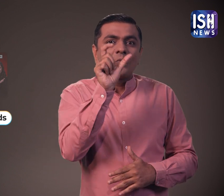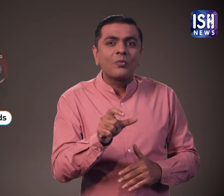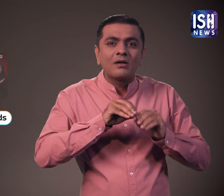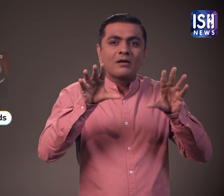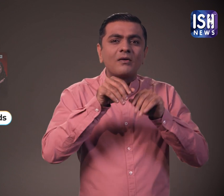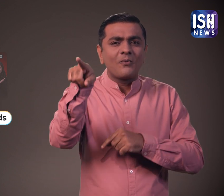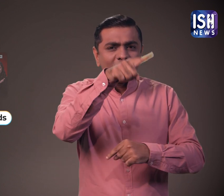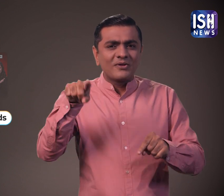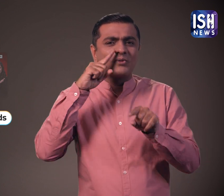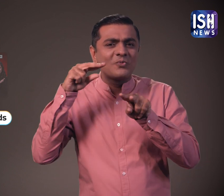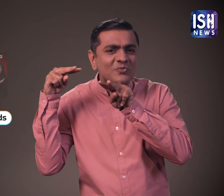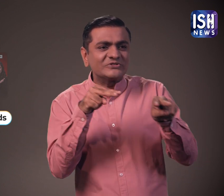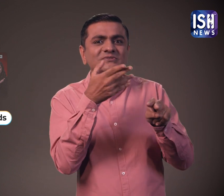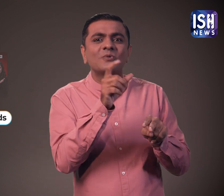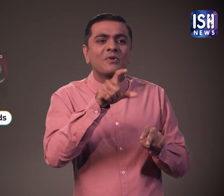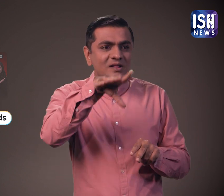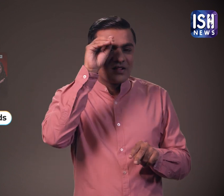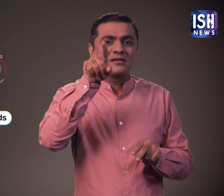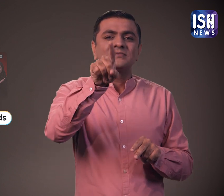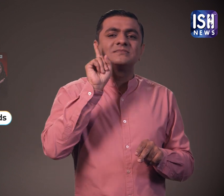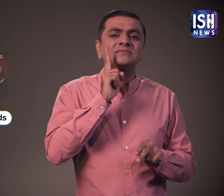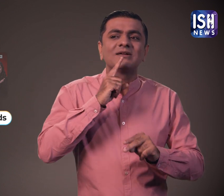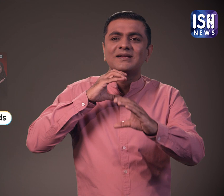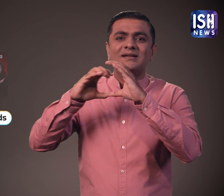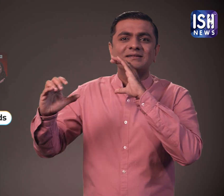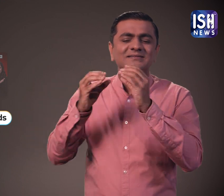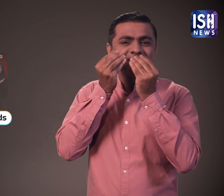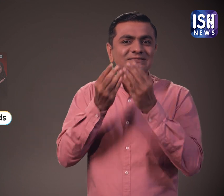करती है। तो वीडियो को शेयर करें और डेख के साथ समवाद करना सीखें।